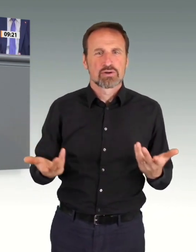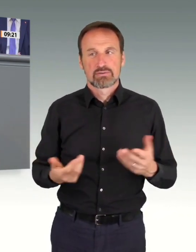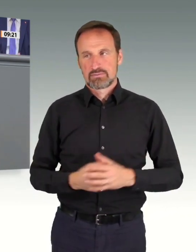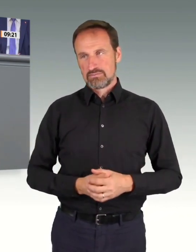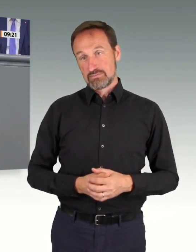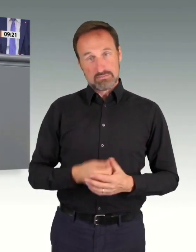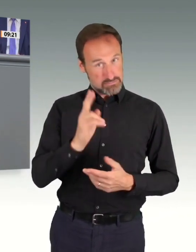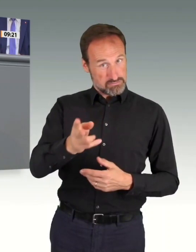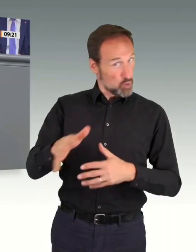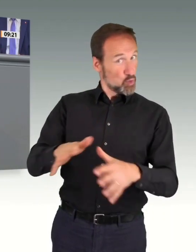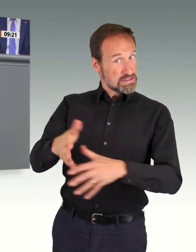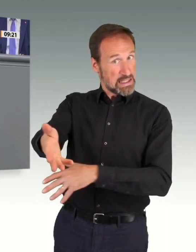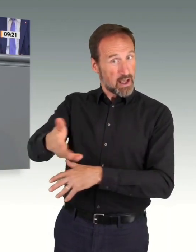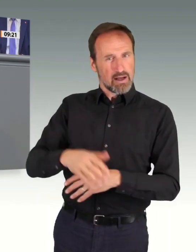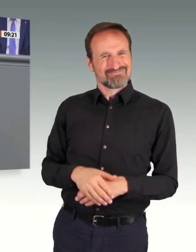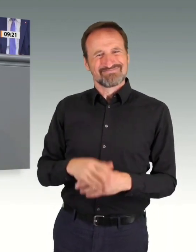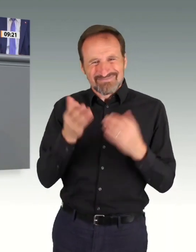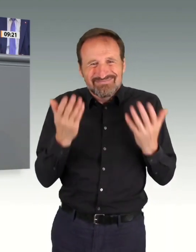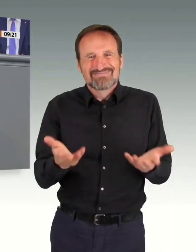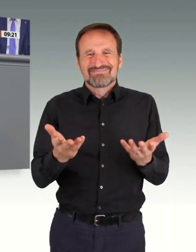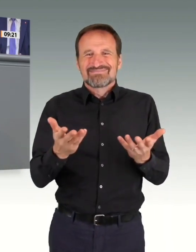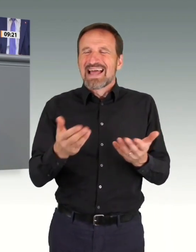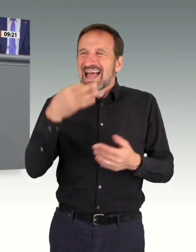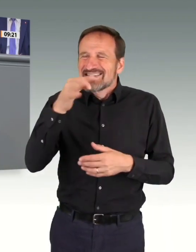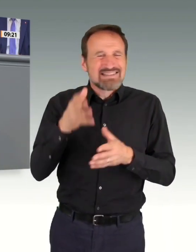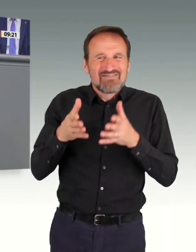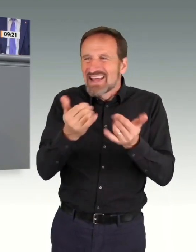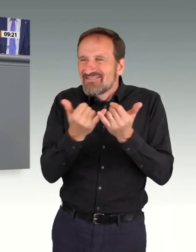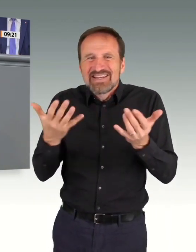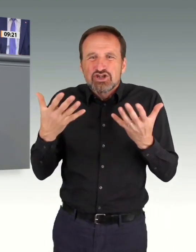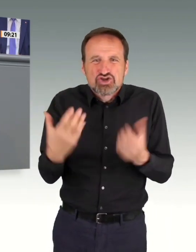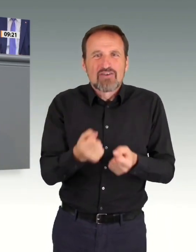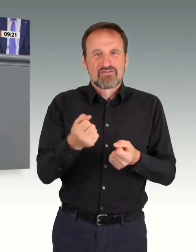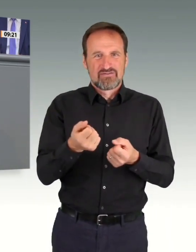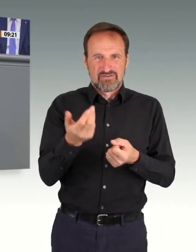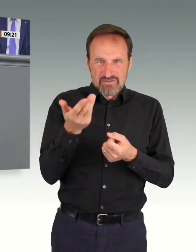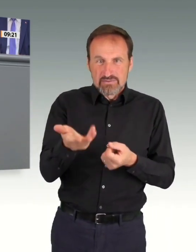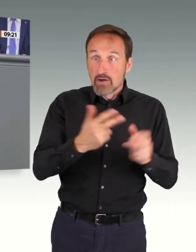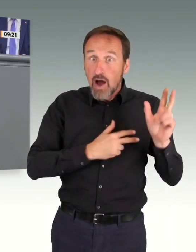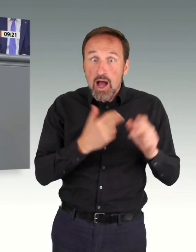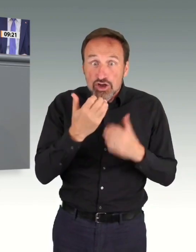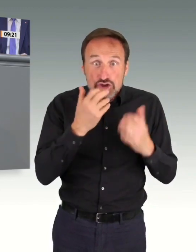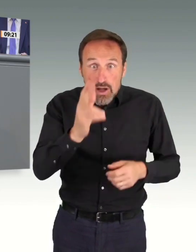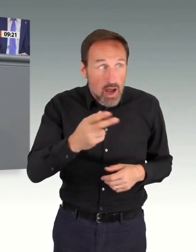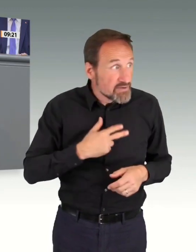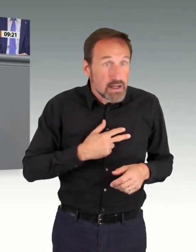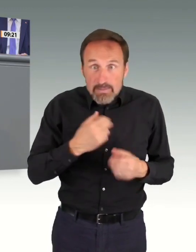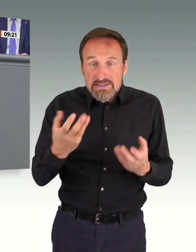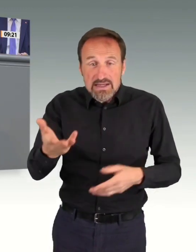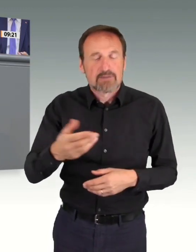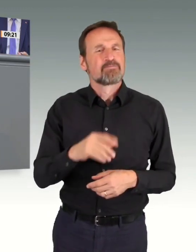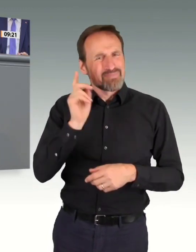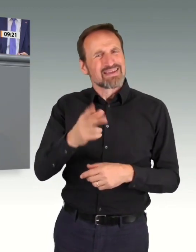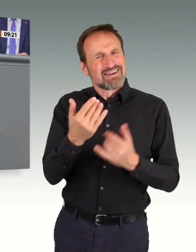nehmen, dass wir das Vertrauen dadurch schaffen, dass jetzt eine gute Lösung in der Sache gelingt, liebe